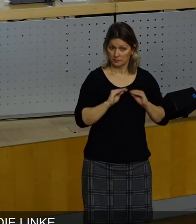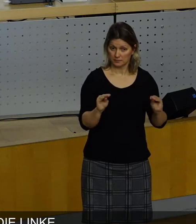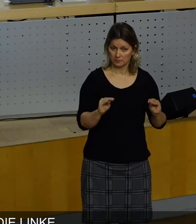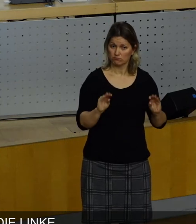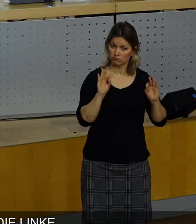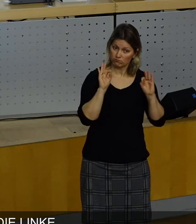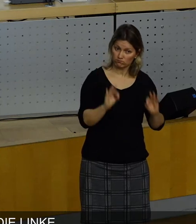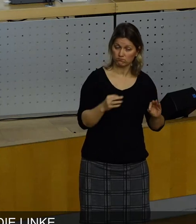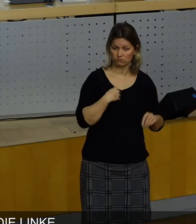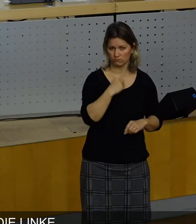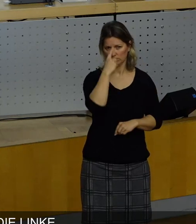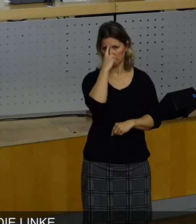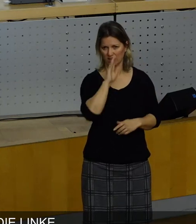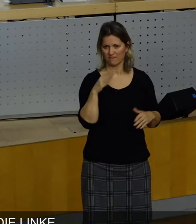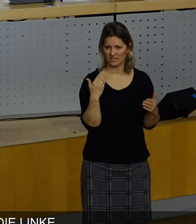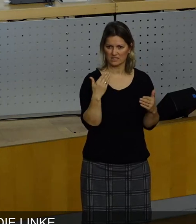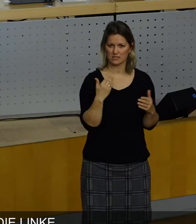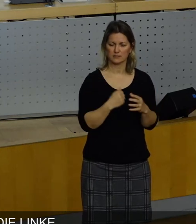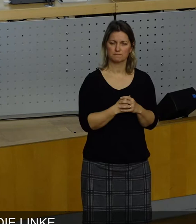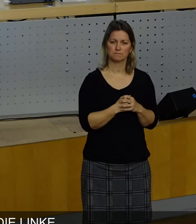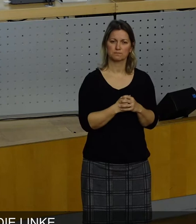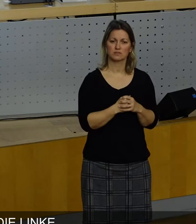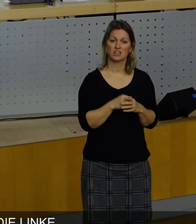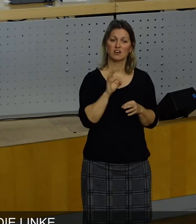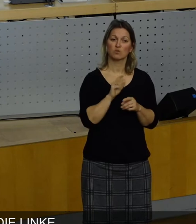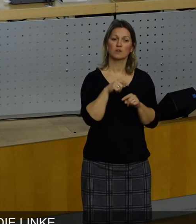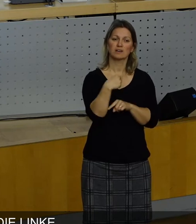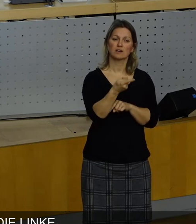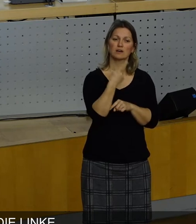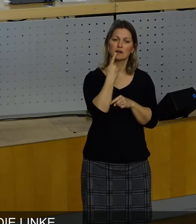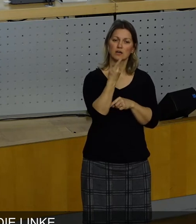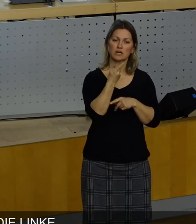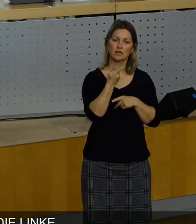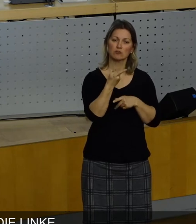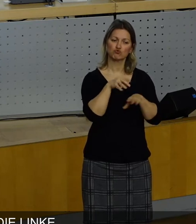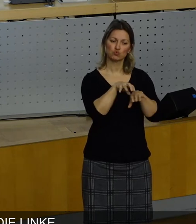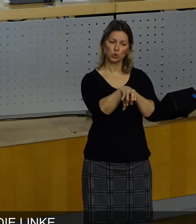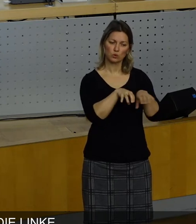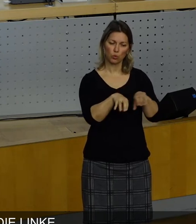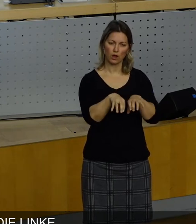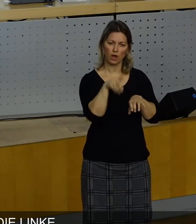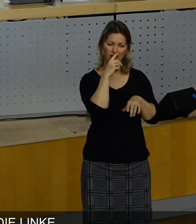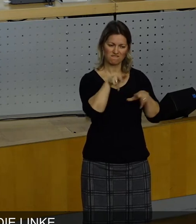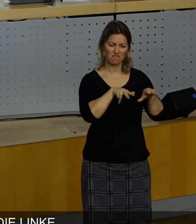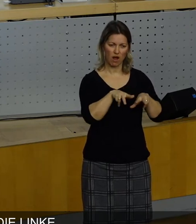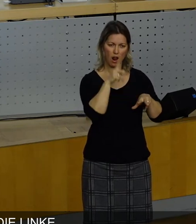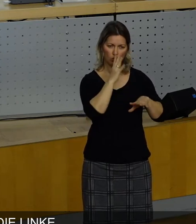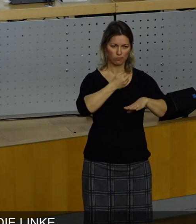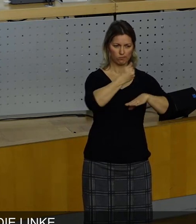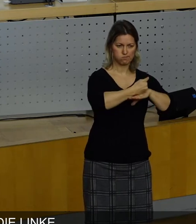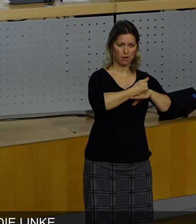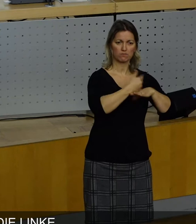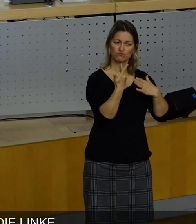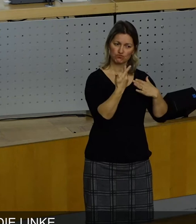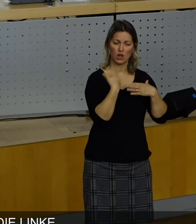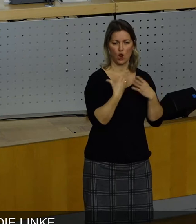ich denke, wir haben hinsichtlich der künftigen Struktur der Verwaltungsspitze eine gute Lösung